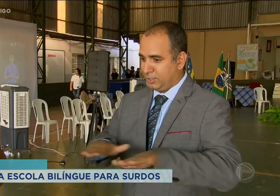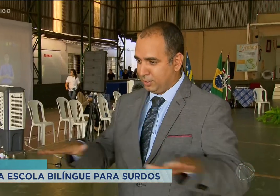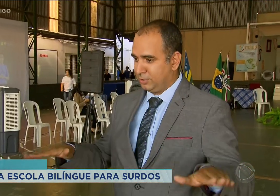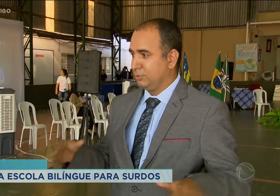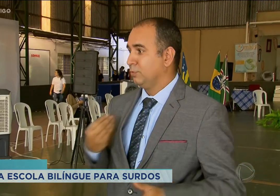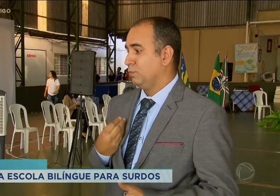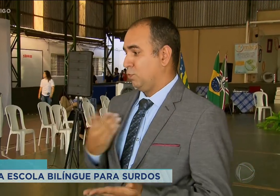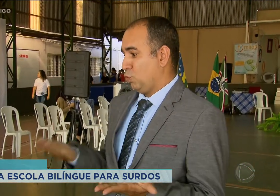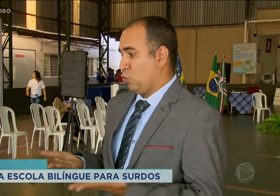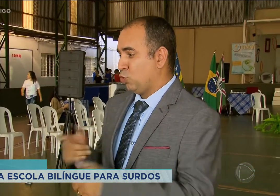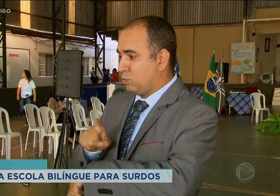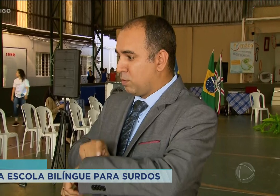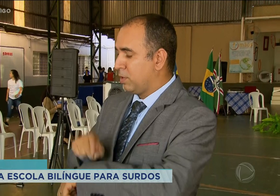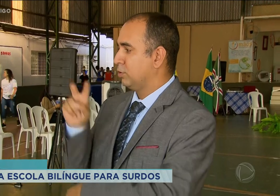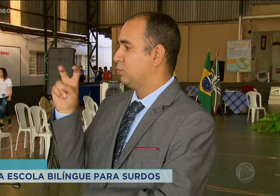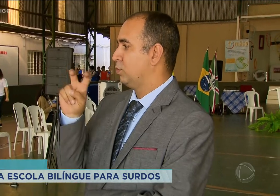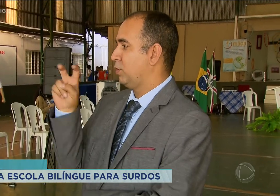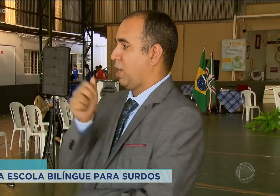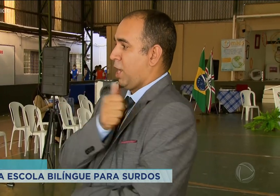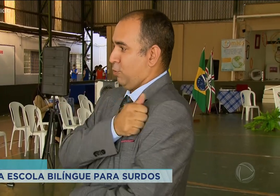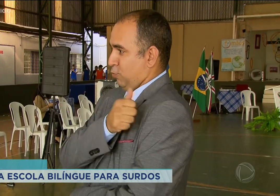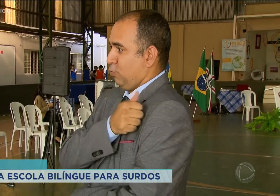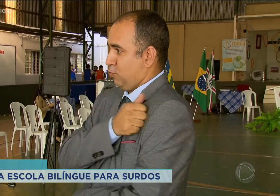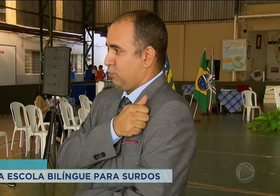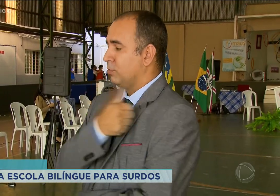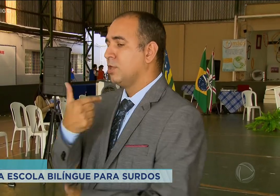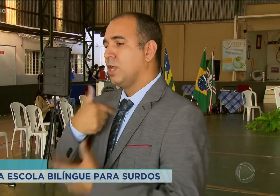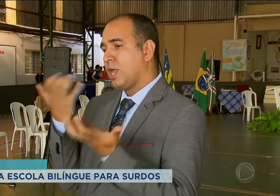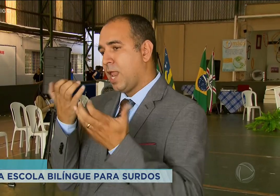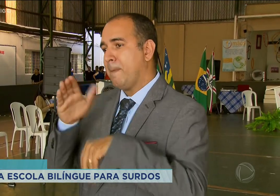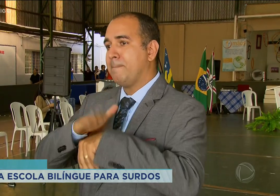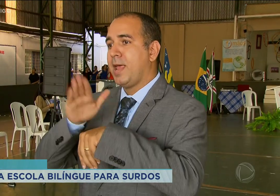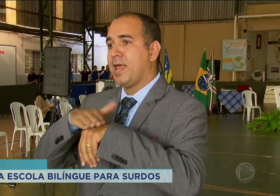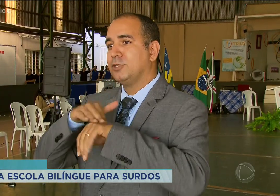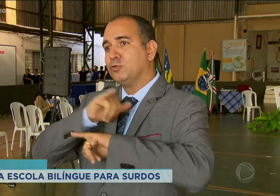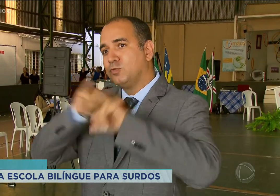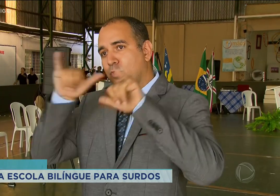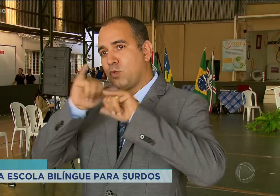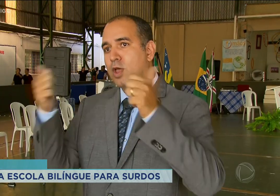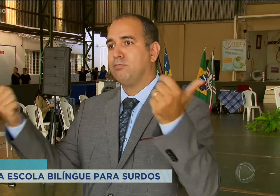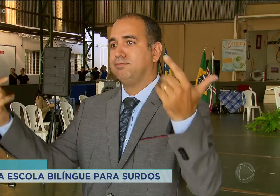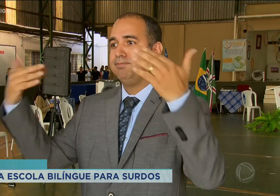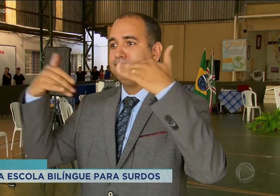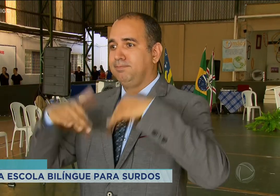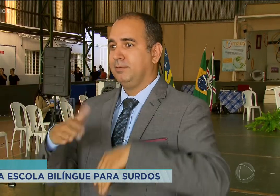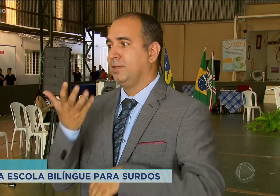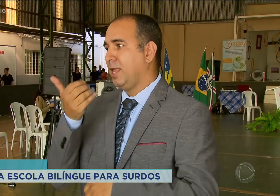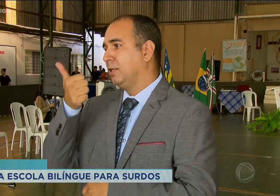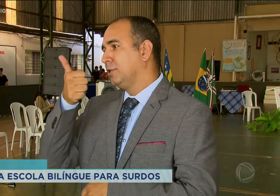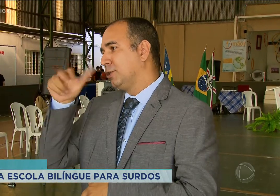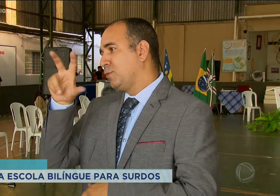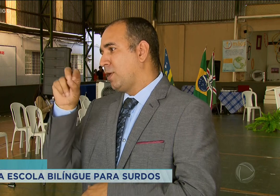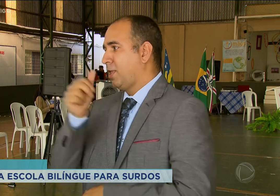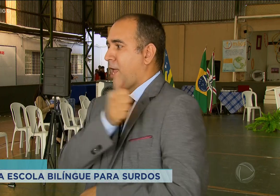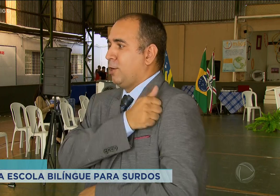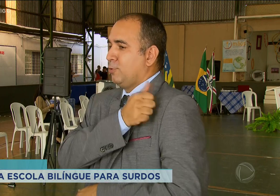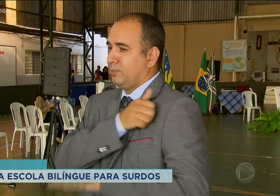Centro Educacional Bilingue de Surdos, que é muito importante para toda a associação e também para todo o estado.